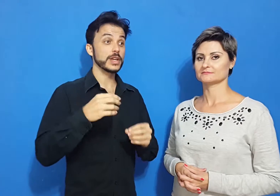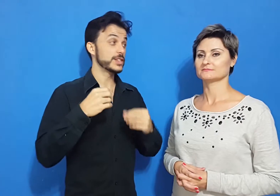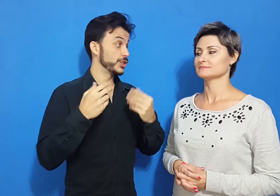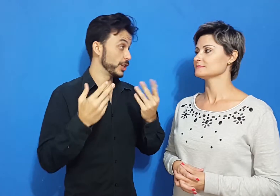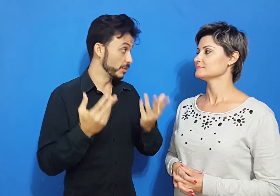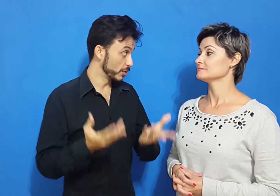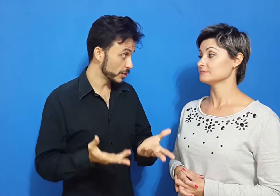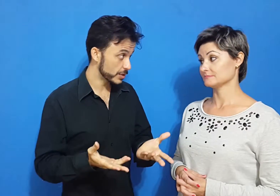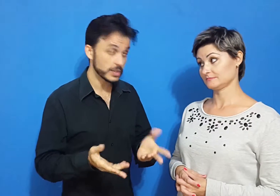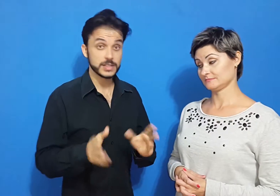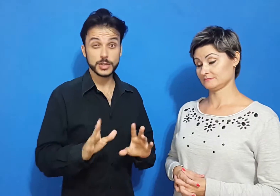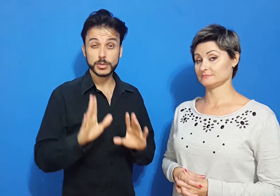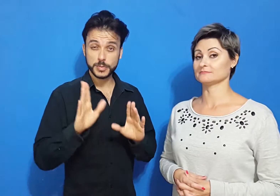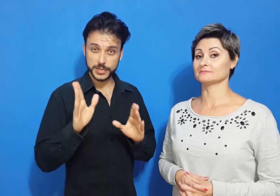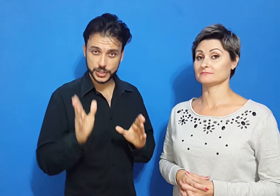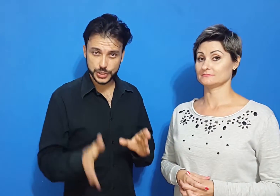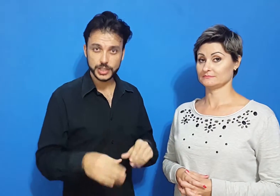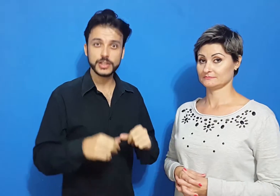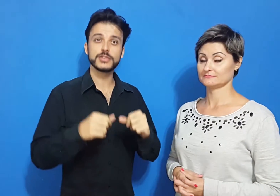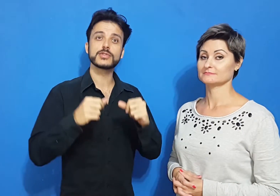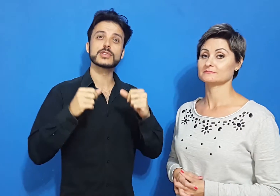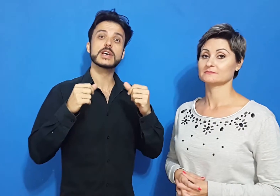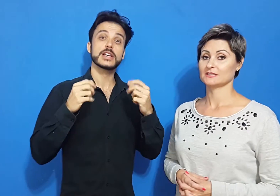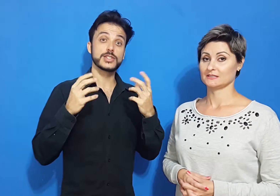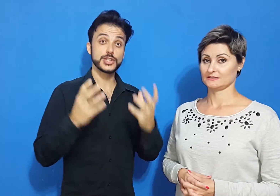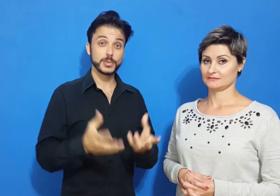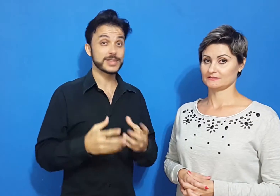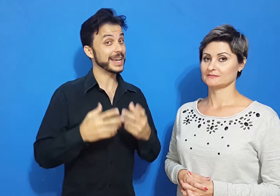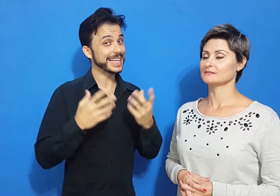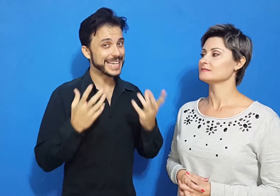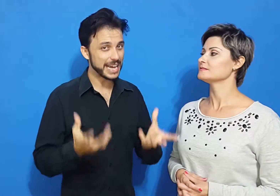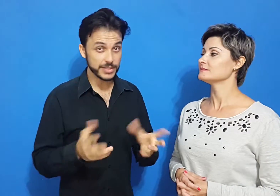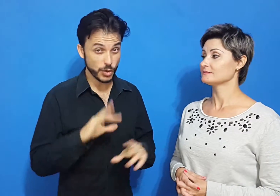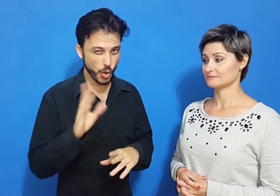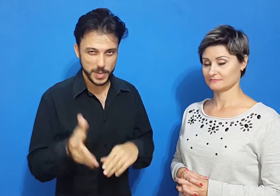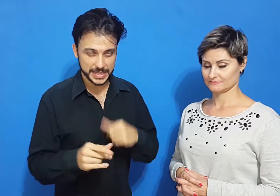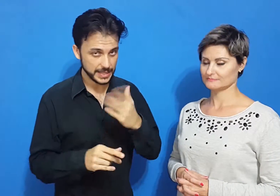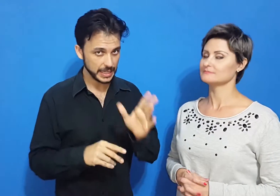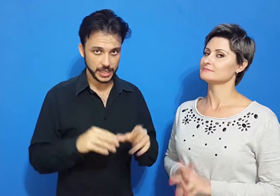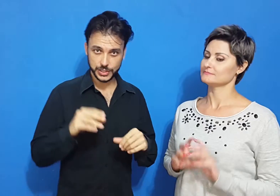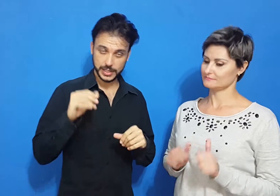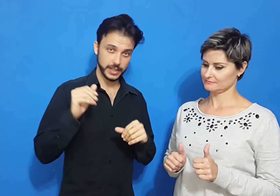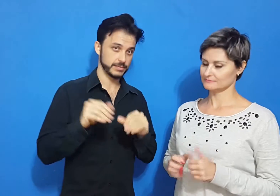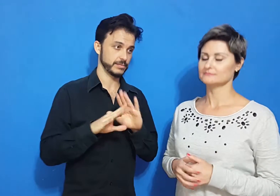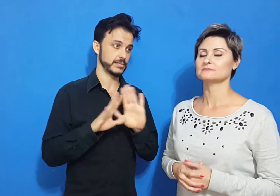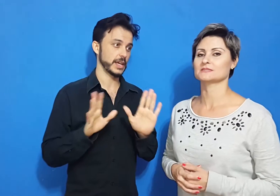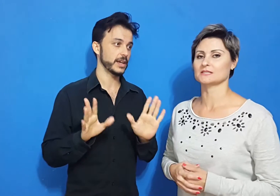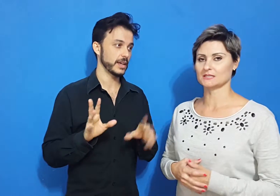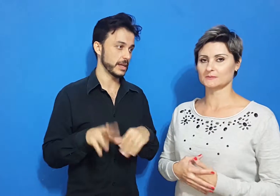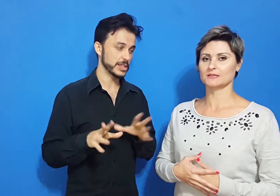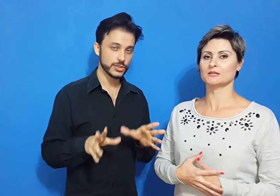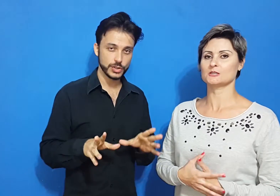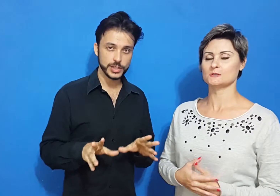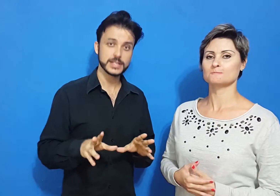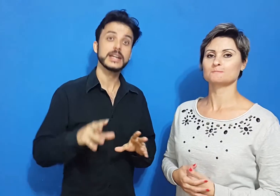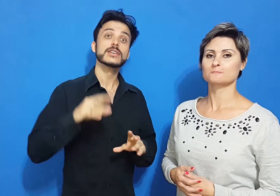com estímulos, estímulos positivos, estímulos agradáveis, não cobrança nem crítica, nem reclamações.